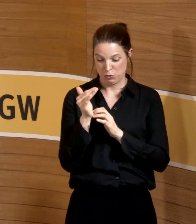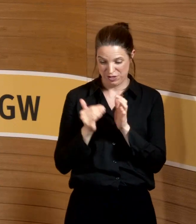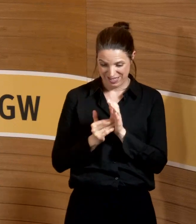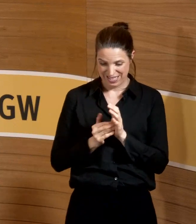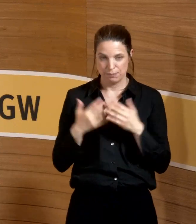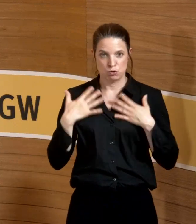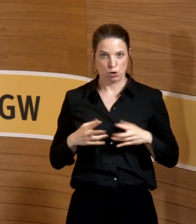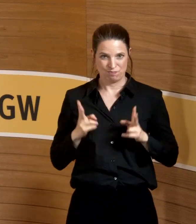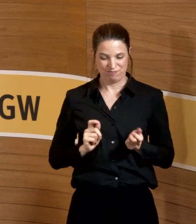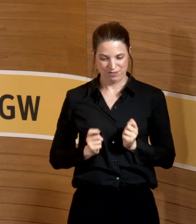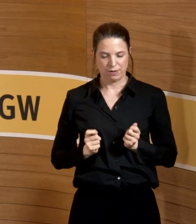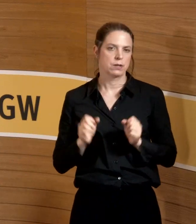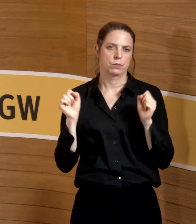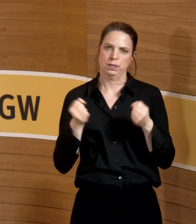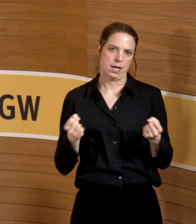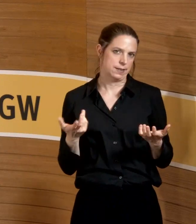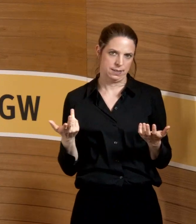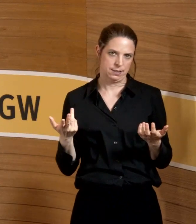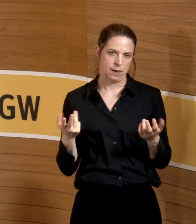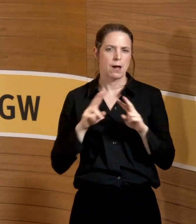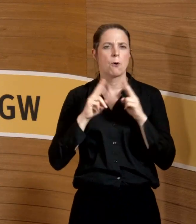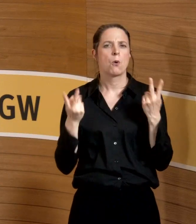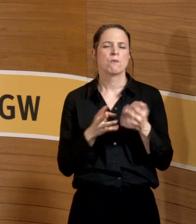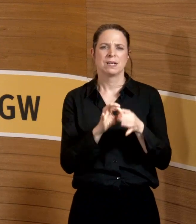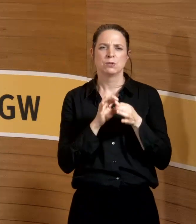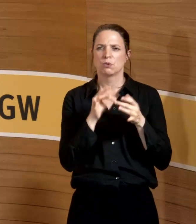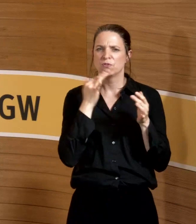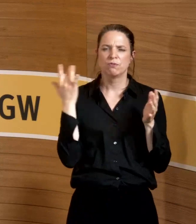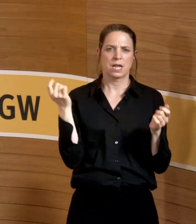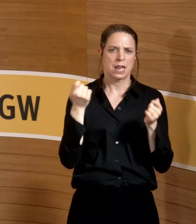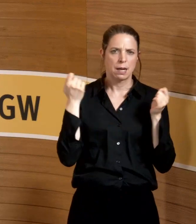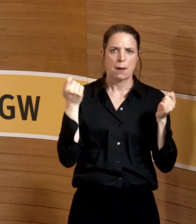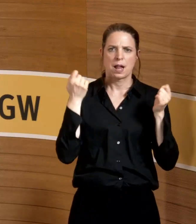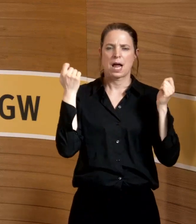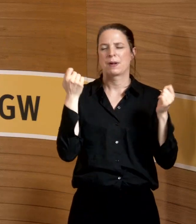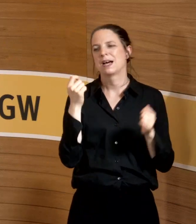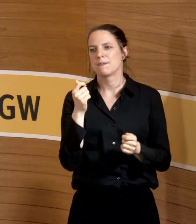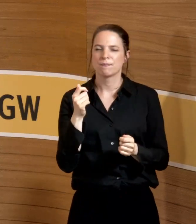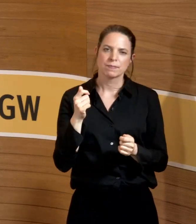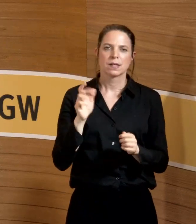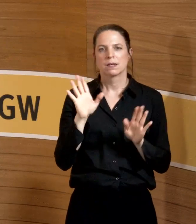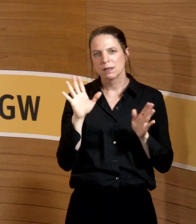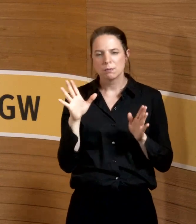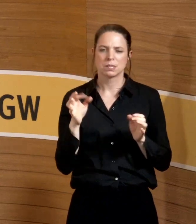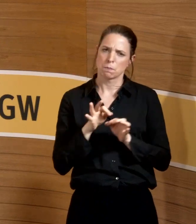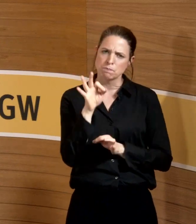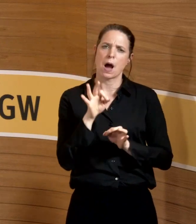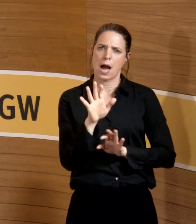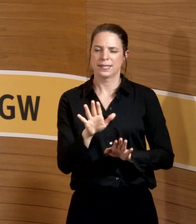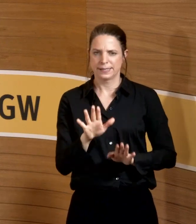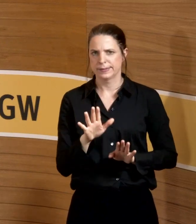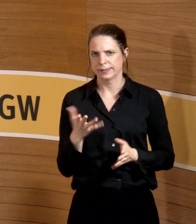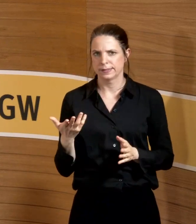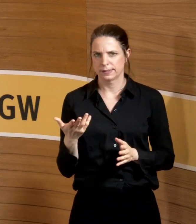anrichten. Also der ganze auch umweltbezogene Hype mit Formaldehyd ist sozusagen dahingehend so ein bisschen zu relativieren. Es gibt auch